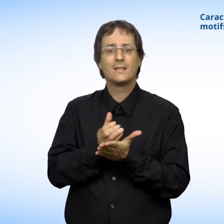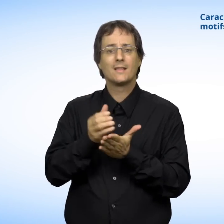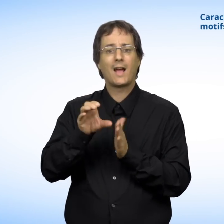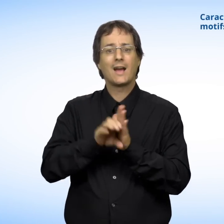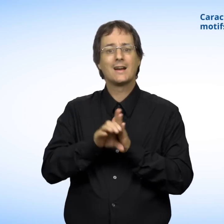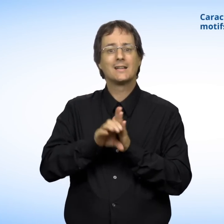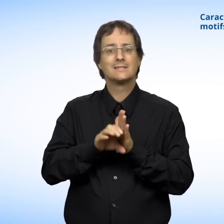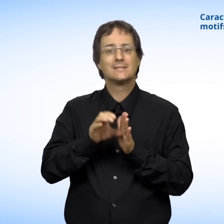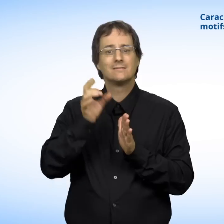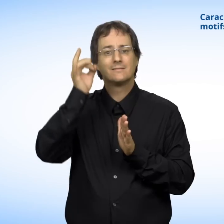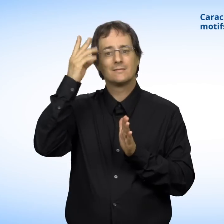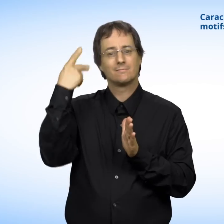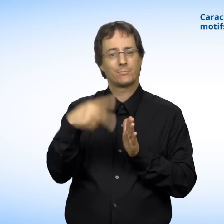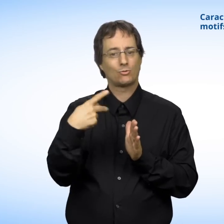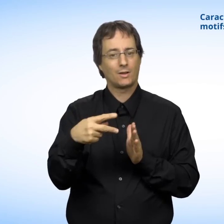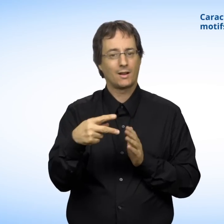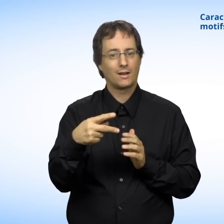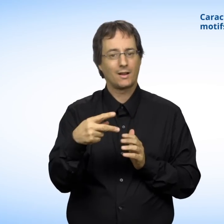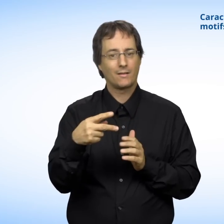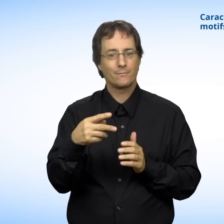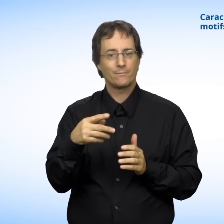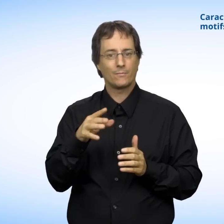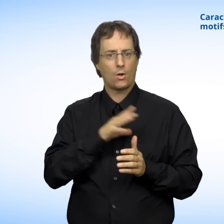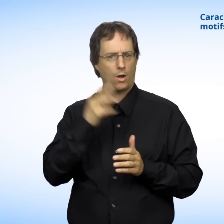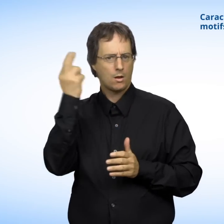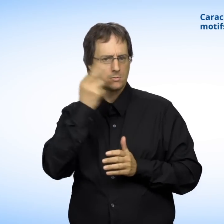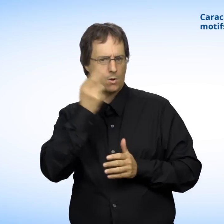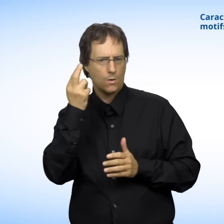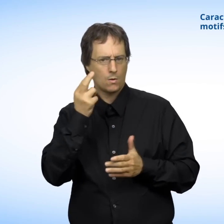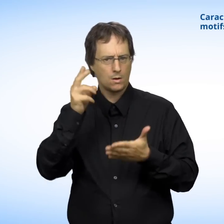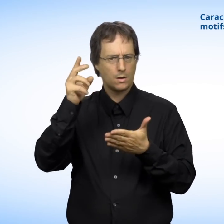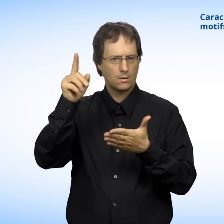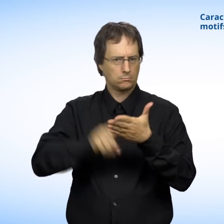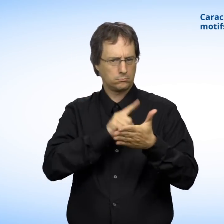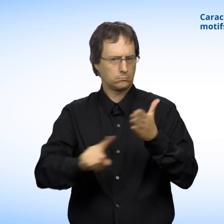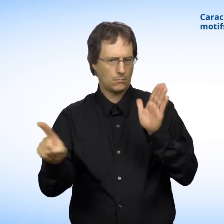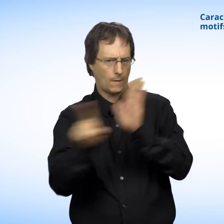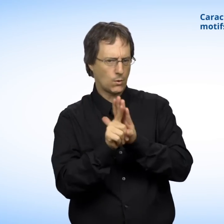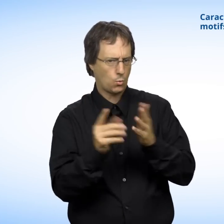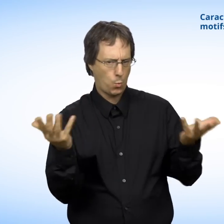Voici les caractéristiques personnelles qui sont des motifs de discrimination interdits par la Charte.